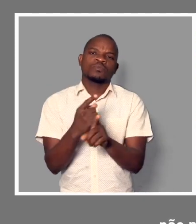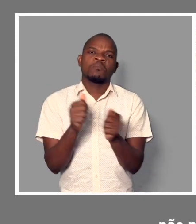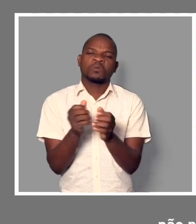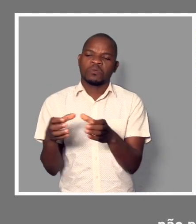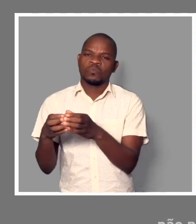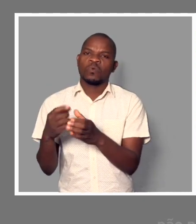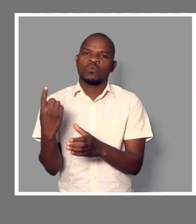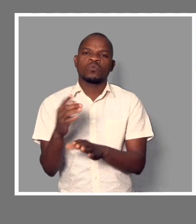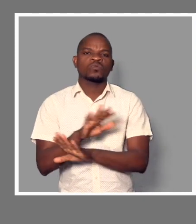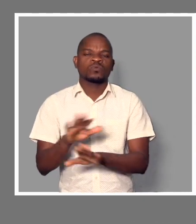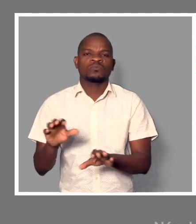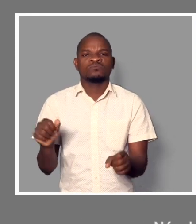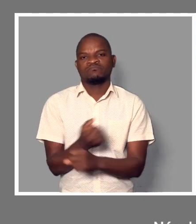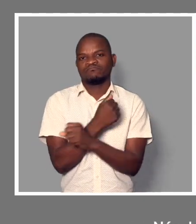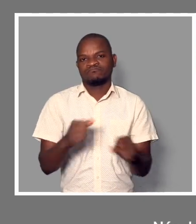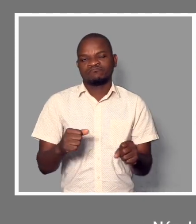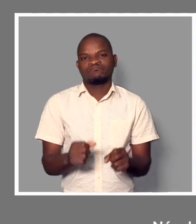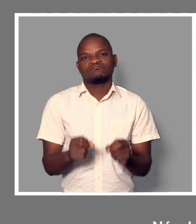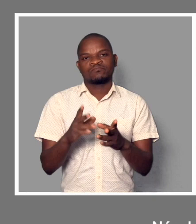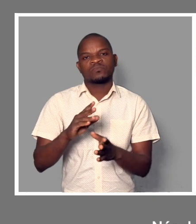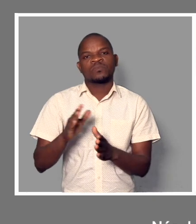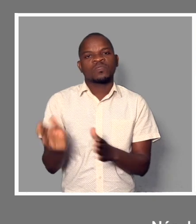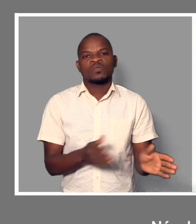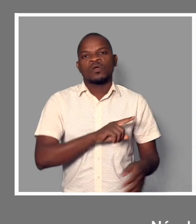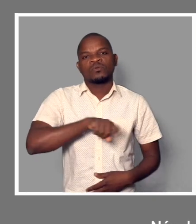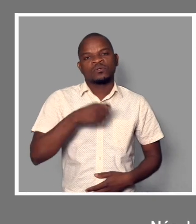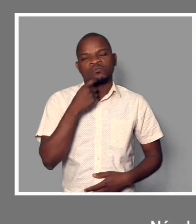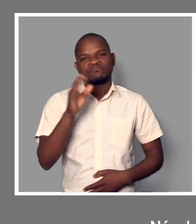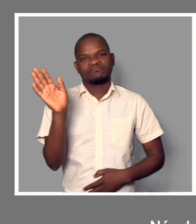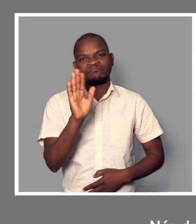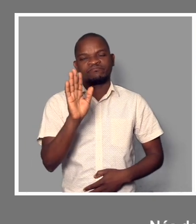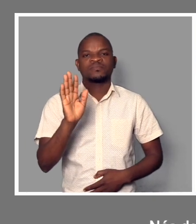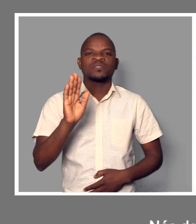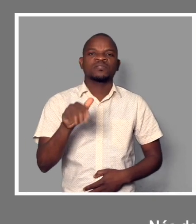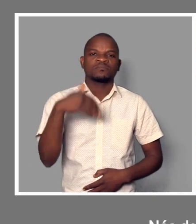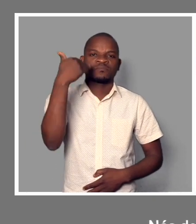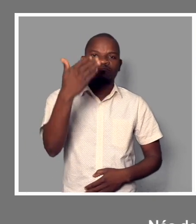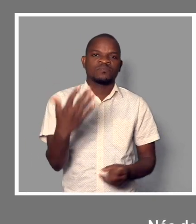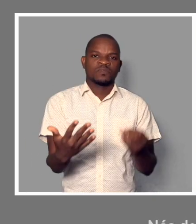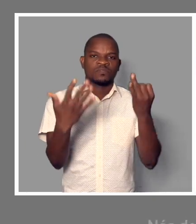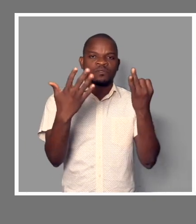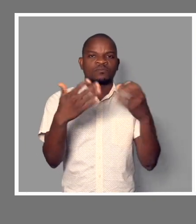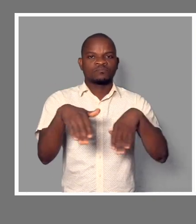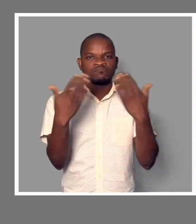algumas pessoas. Nós despedimos com promessa de Campo Altar daqui a sete dias e até lá.